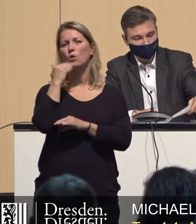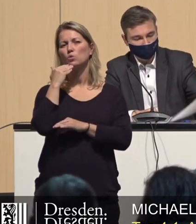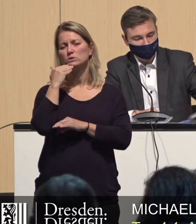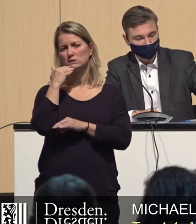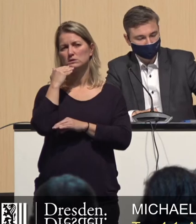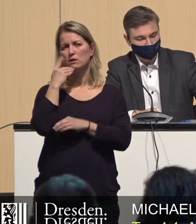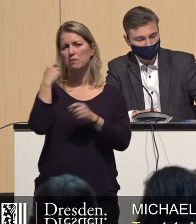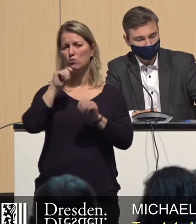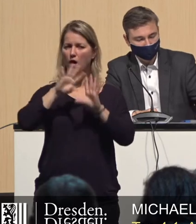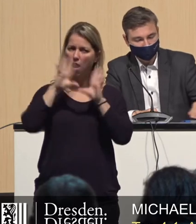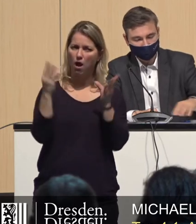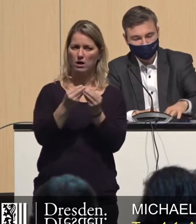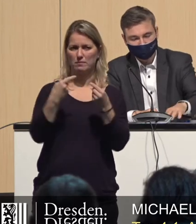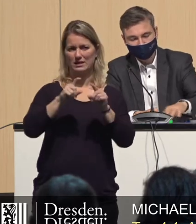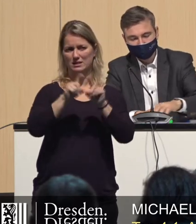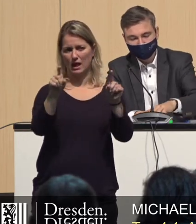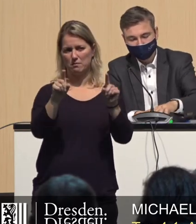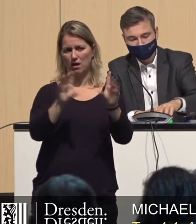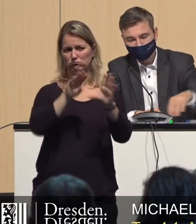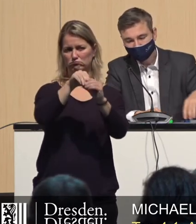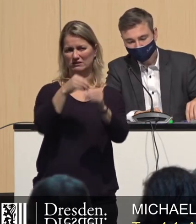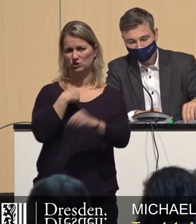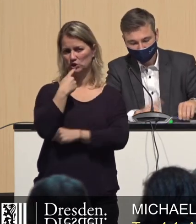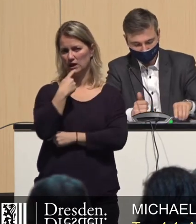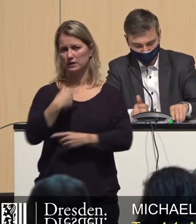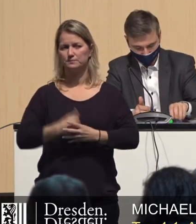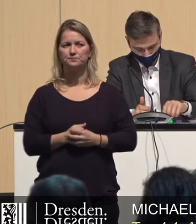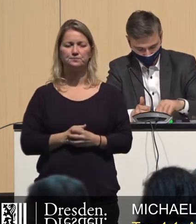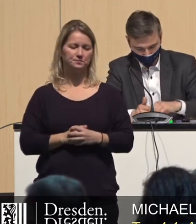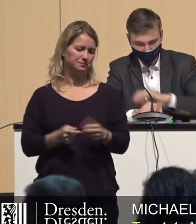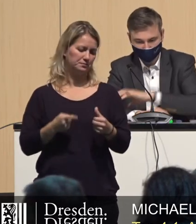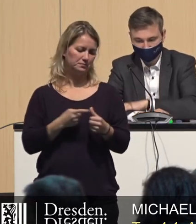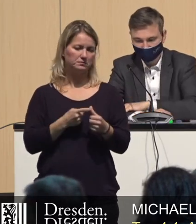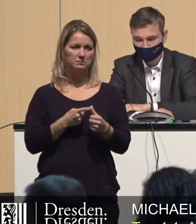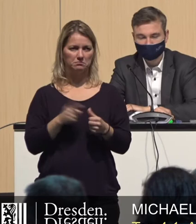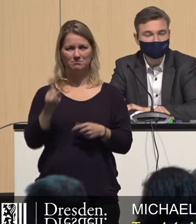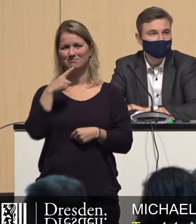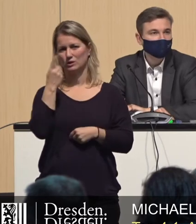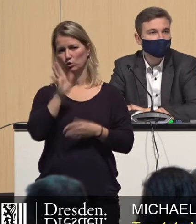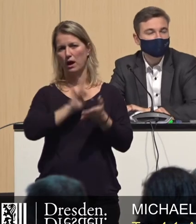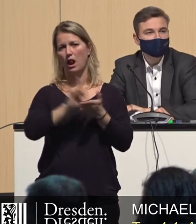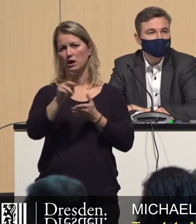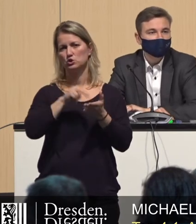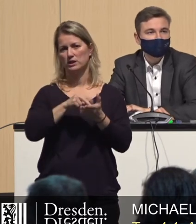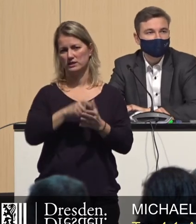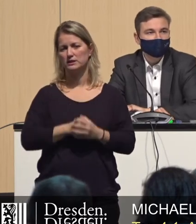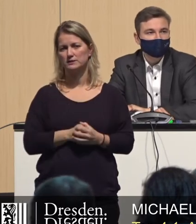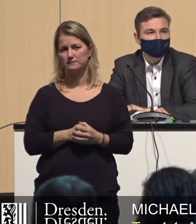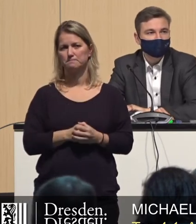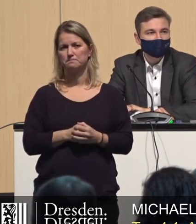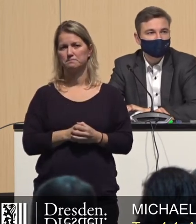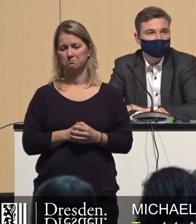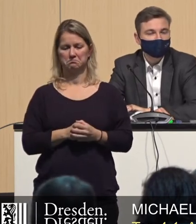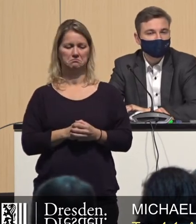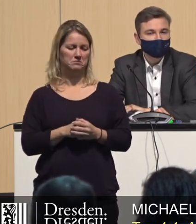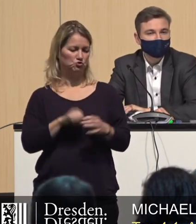Bemerkungen formulieren. Erstens, es wird der Leerstand angesprochen. Ich frage